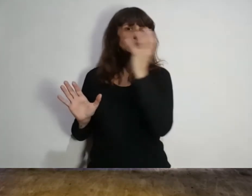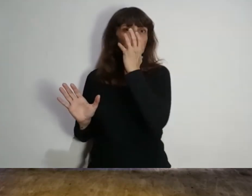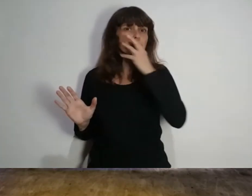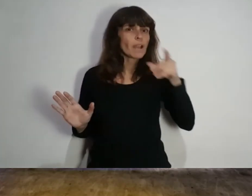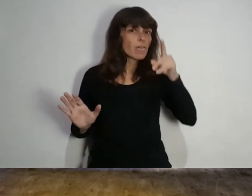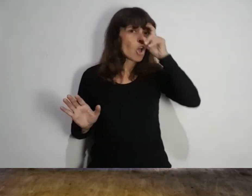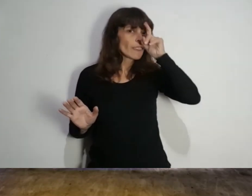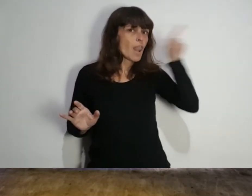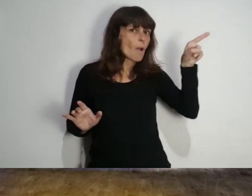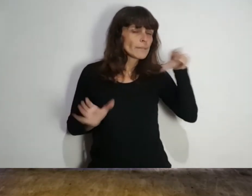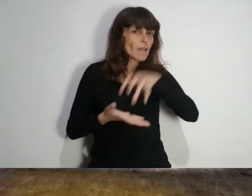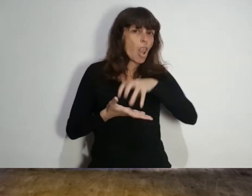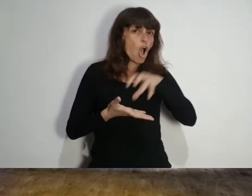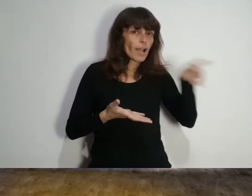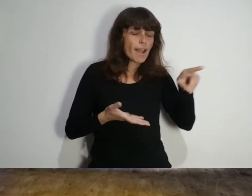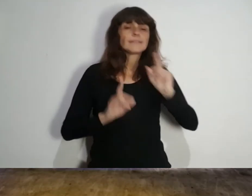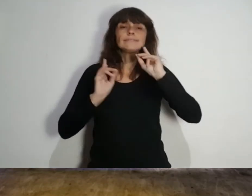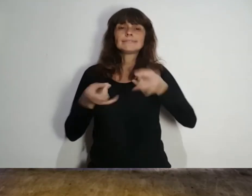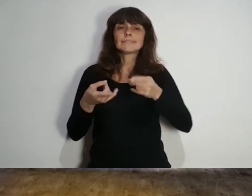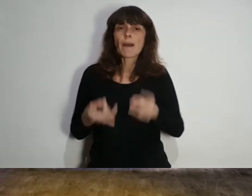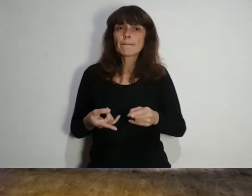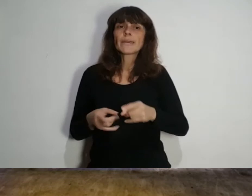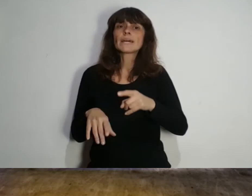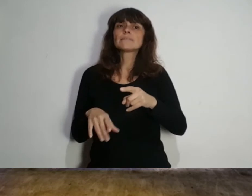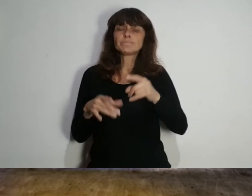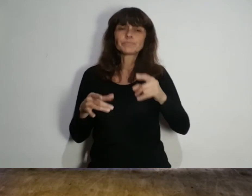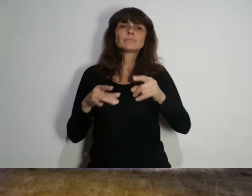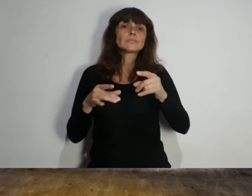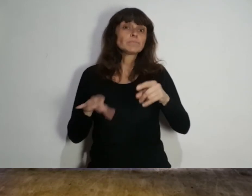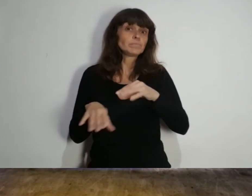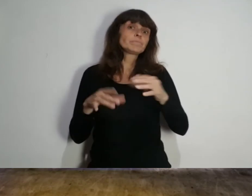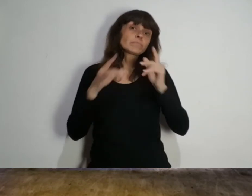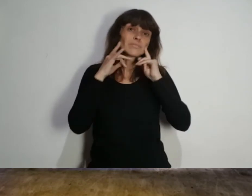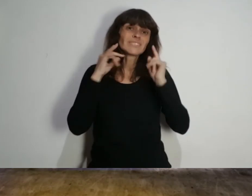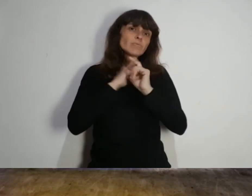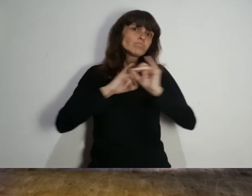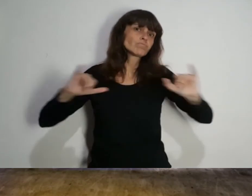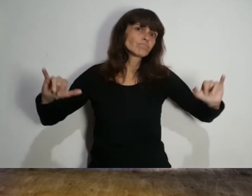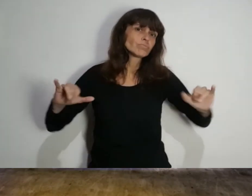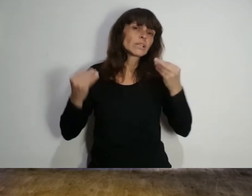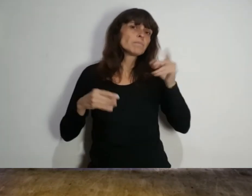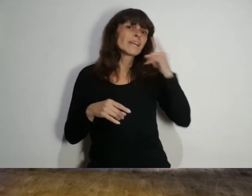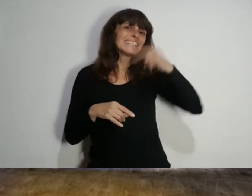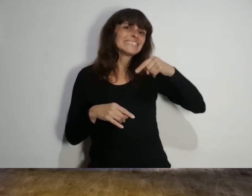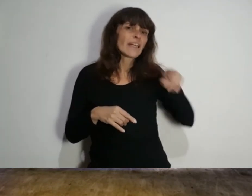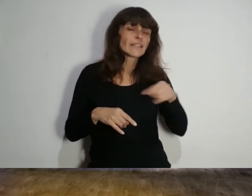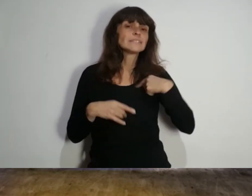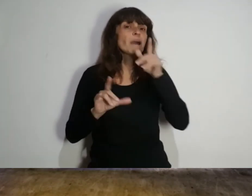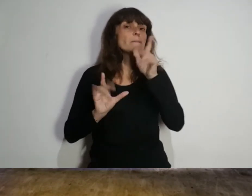respiradores del hospital local. Además los medios se enteraron de que el funcionario